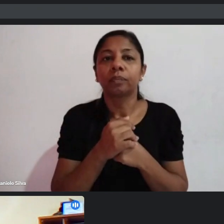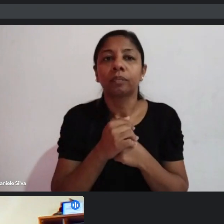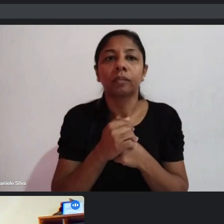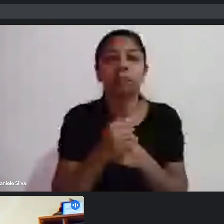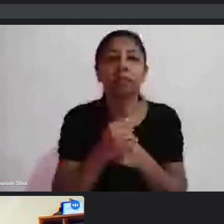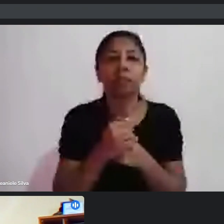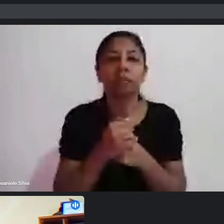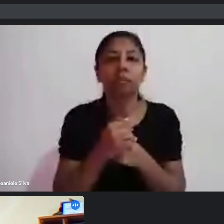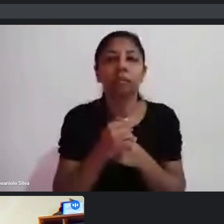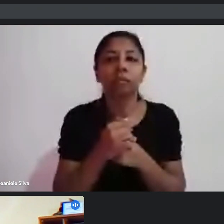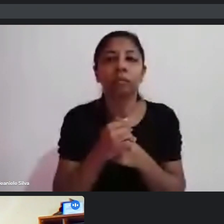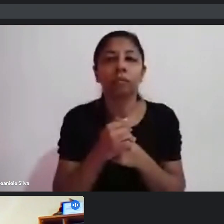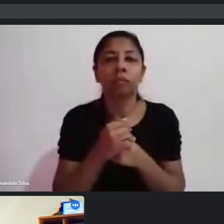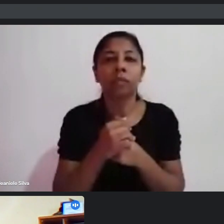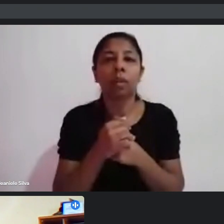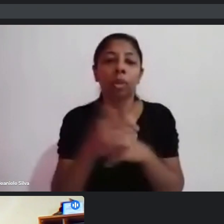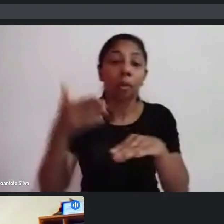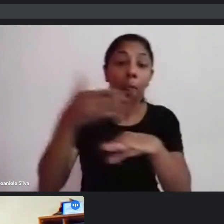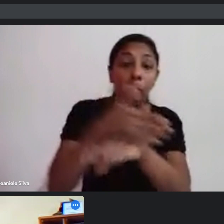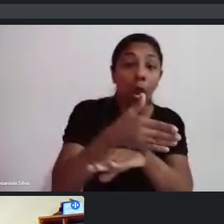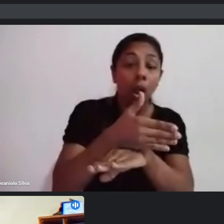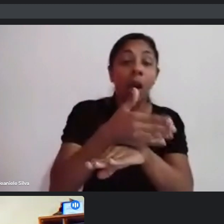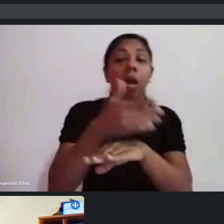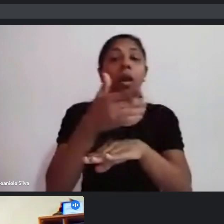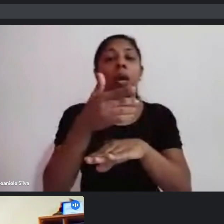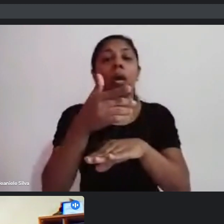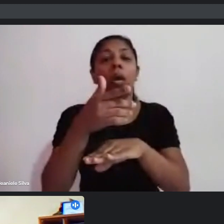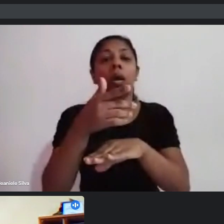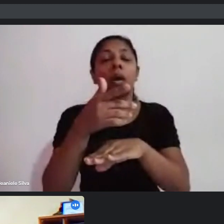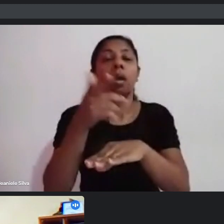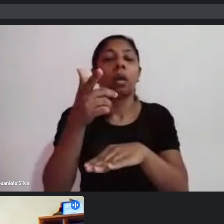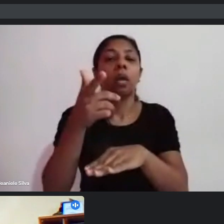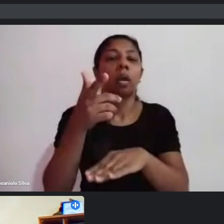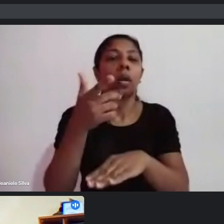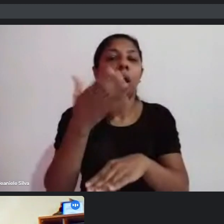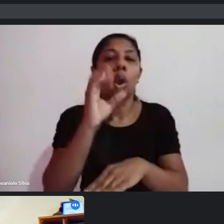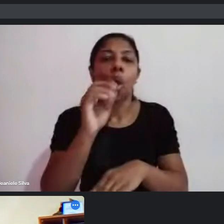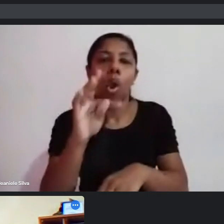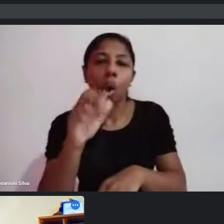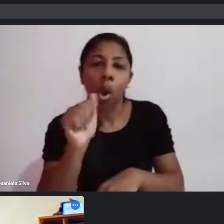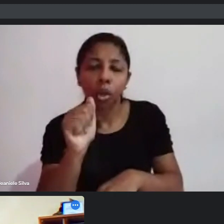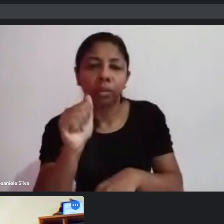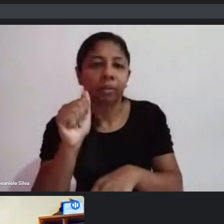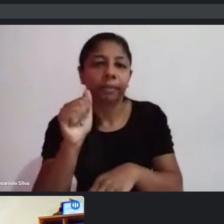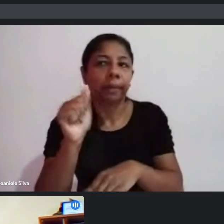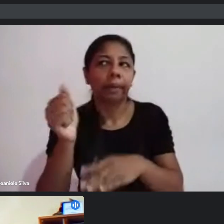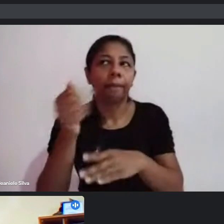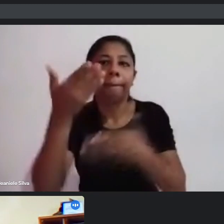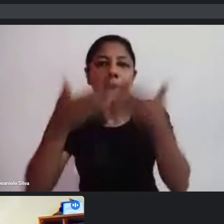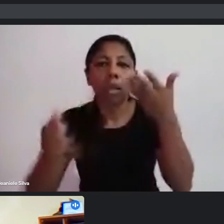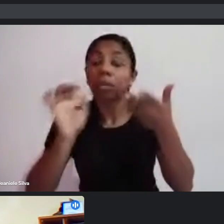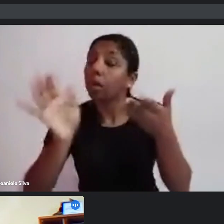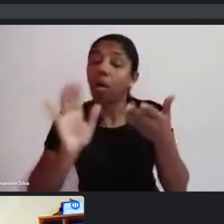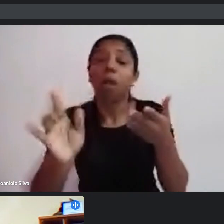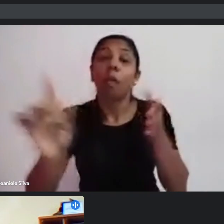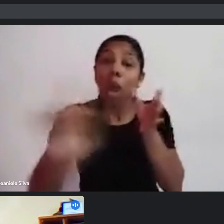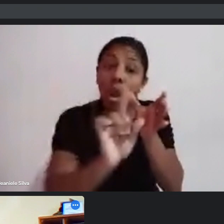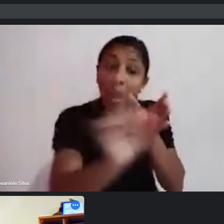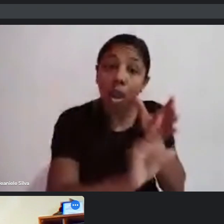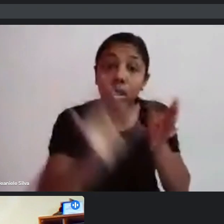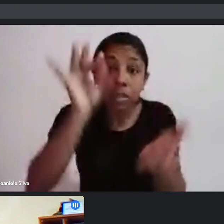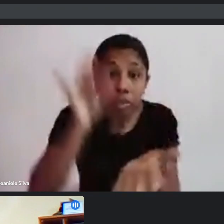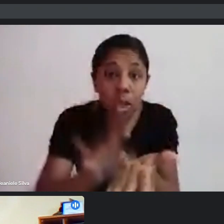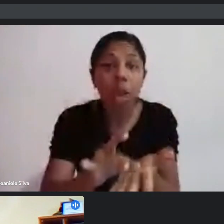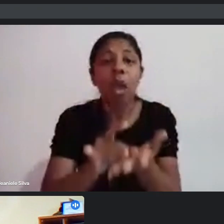entre na cota ou no espaço de ninguém. Ou seja, garanta a inclusão de todas e todos nesse processo. Então,